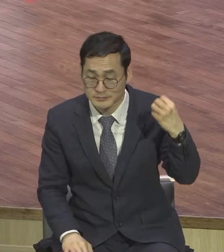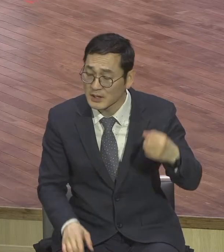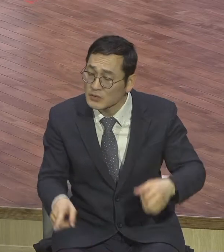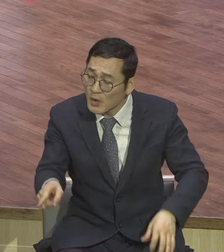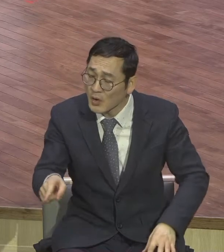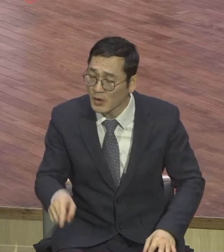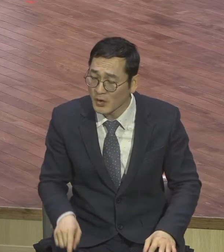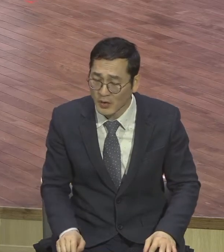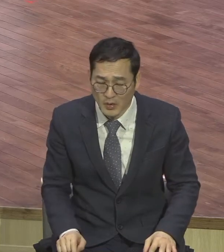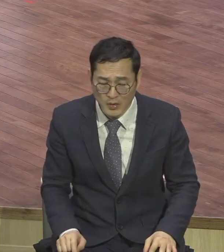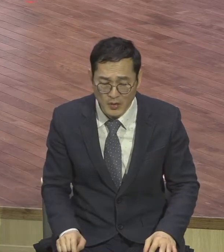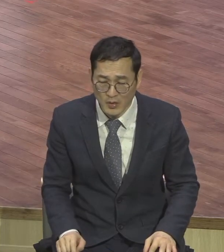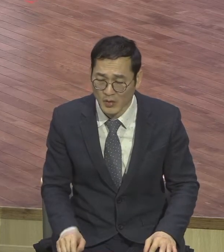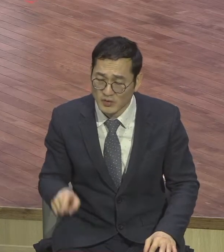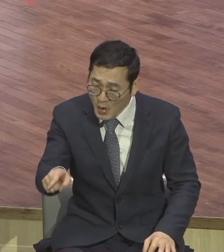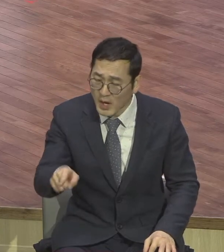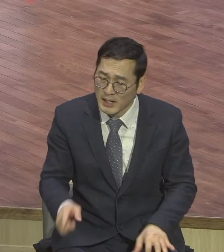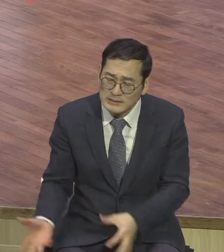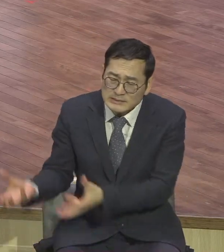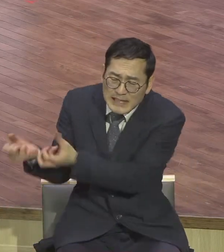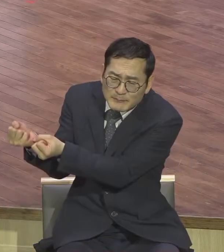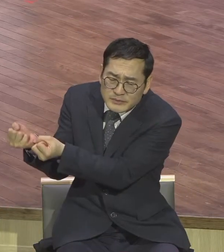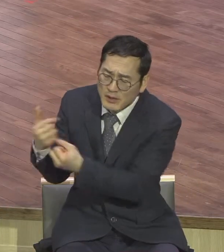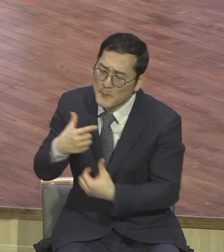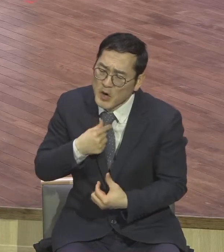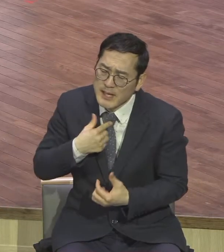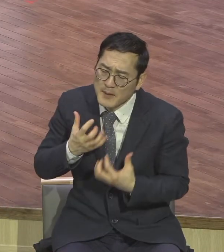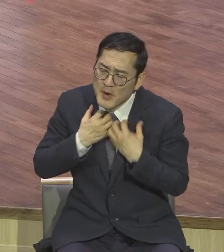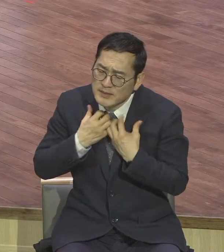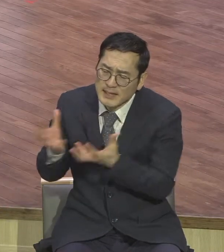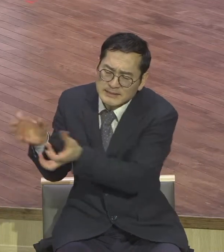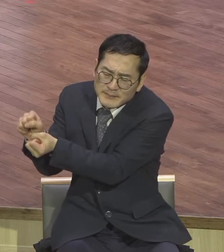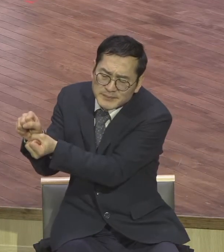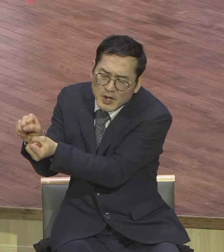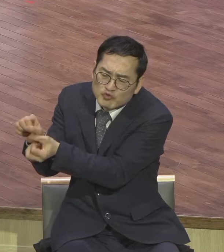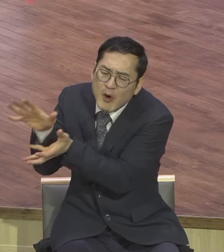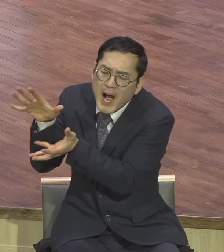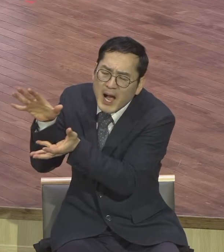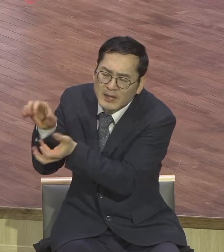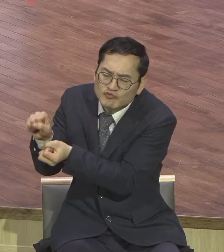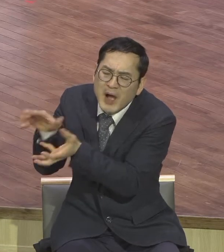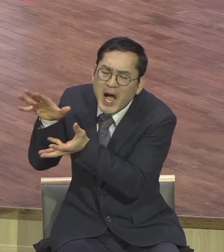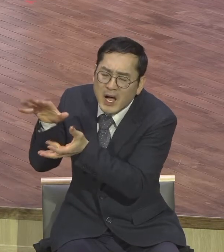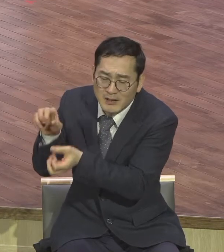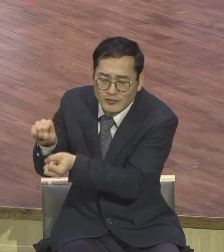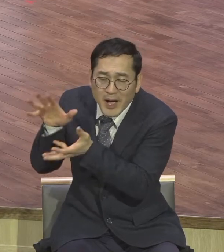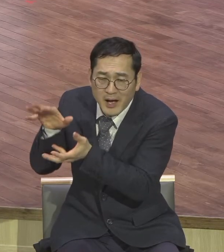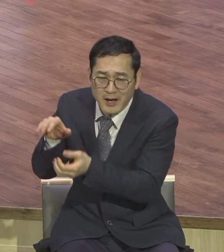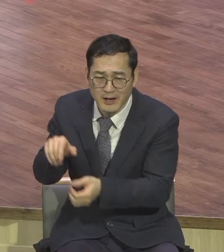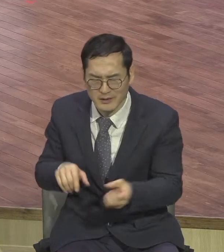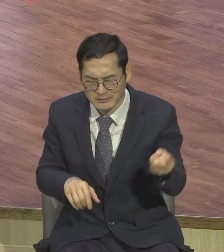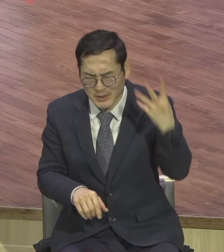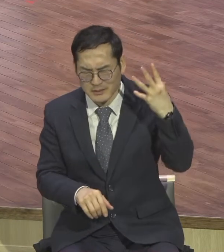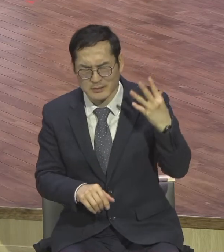잡은 멱살을 놓아라 그 소리가 확실이 들려서 놀래가지고